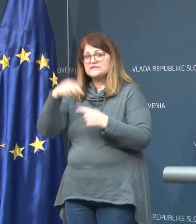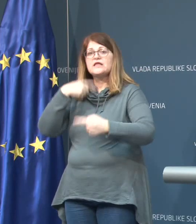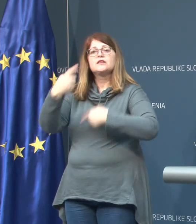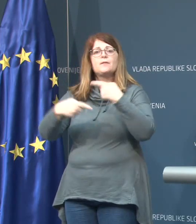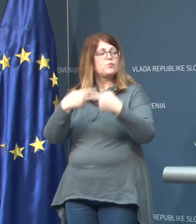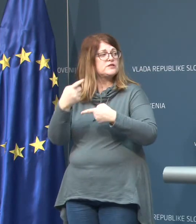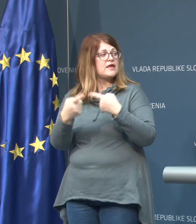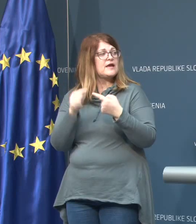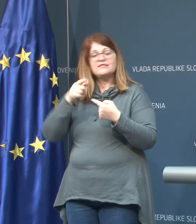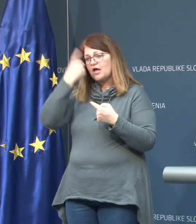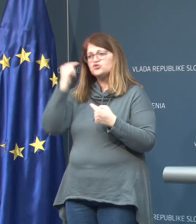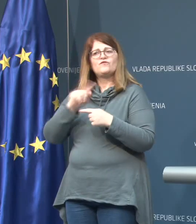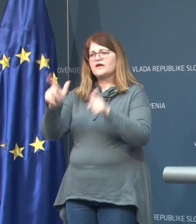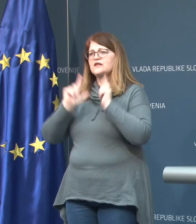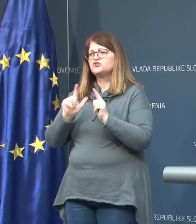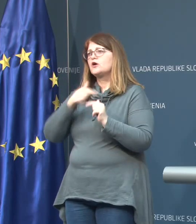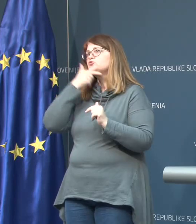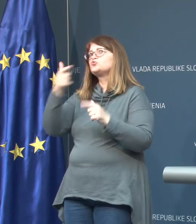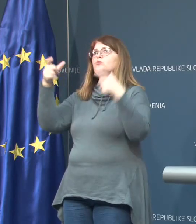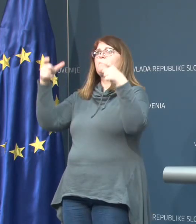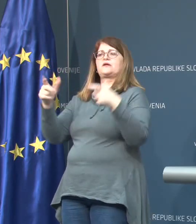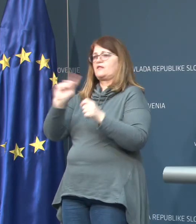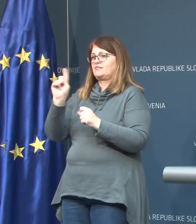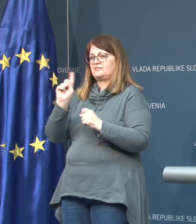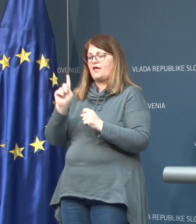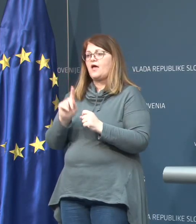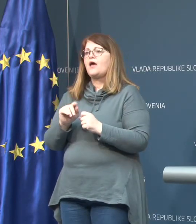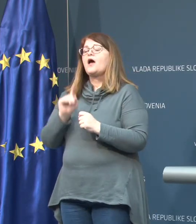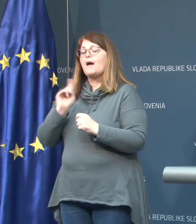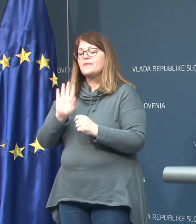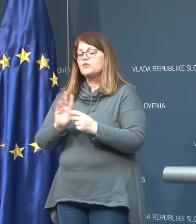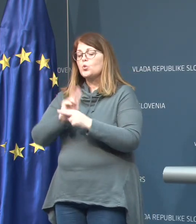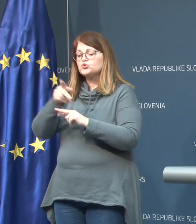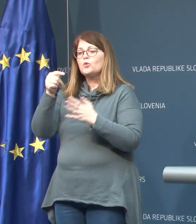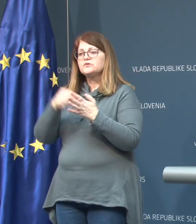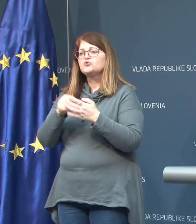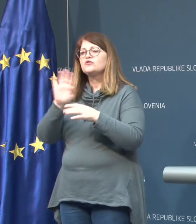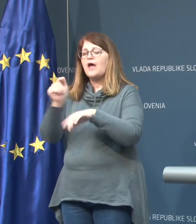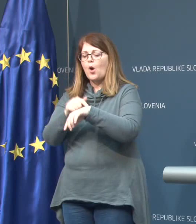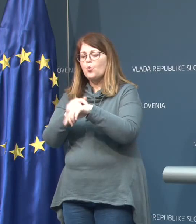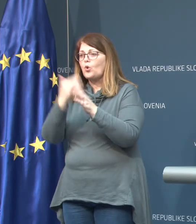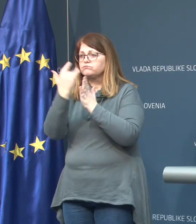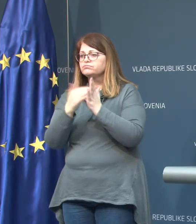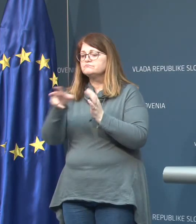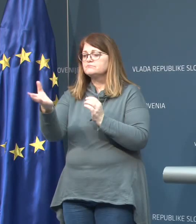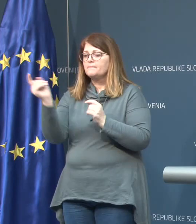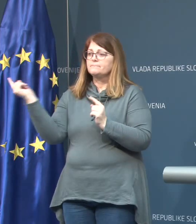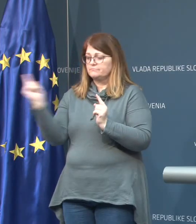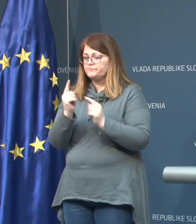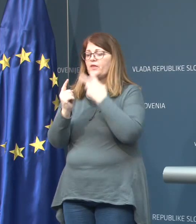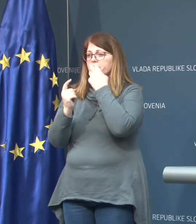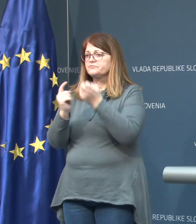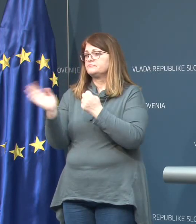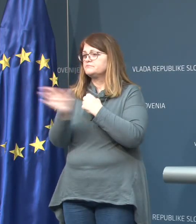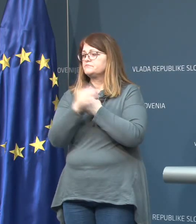tako, da pacijent ne čaka pred kliniko ali kjer koli druge oziroma na stopnih točkah. V sod po Sloveniji smo dogovoreni, da zdravnik, ki obravnava